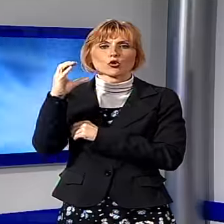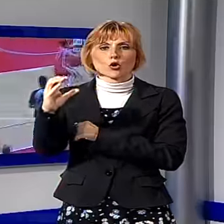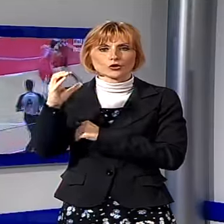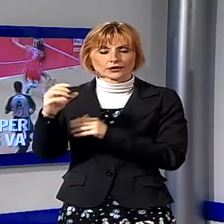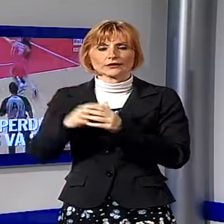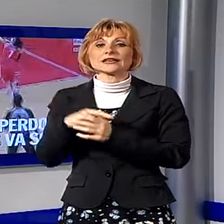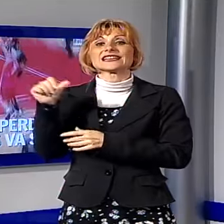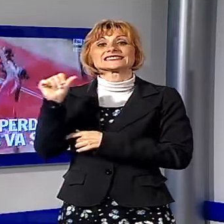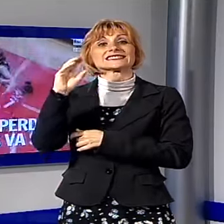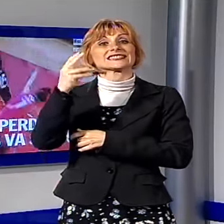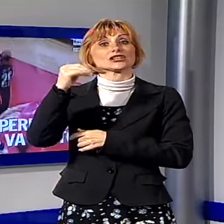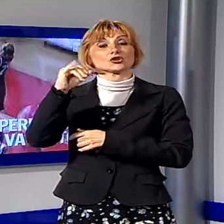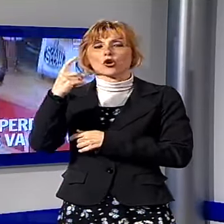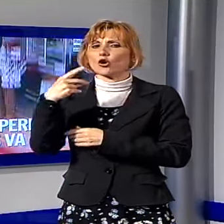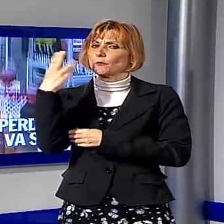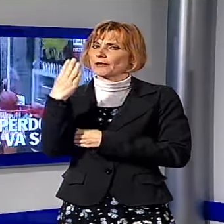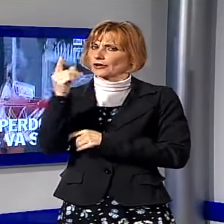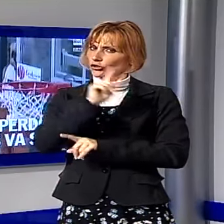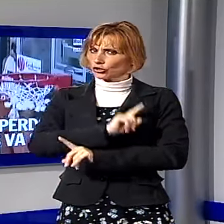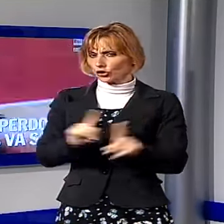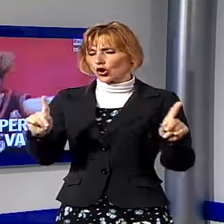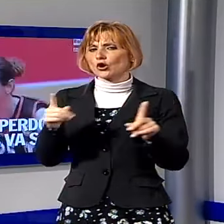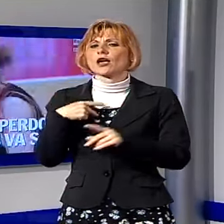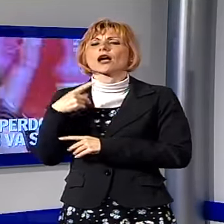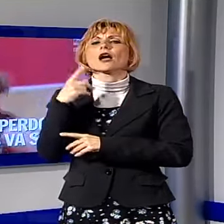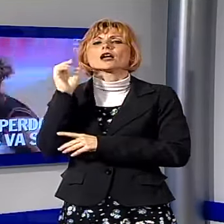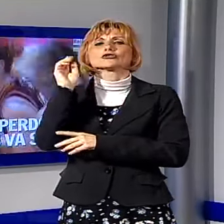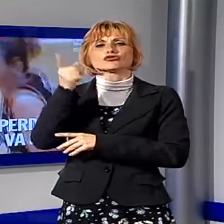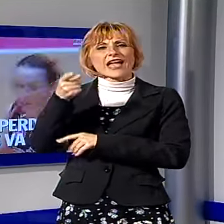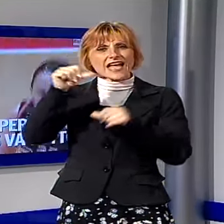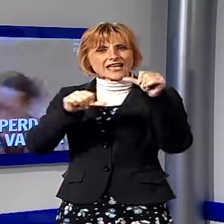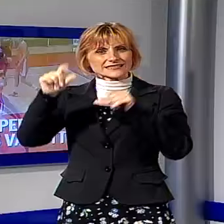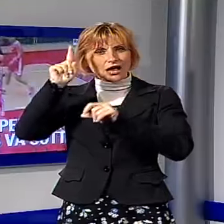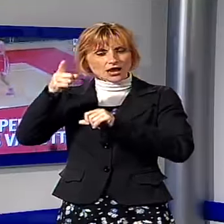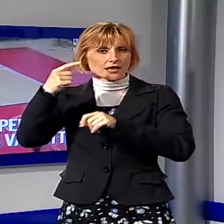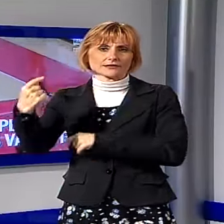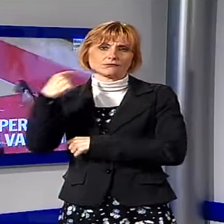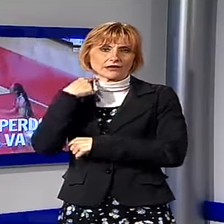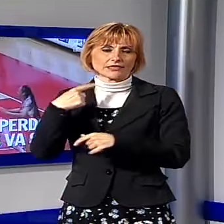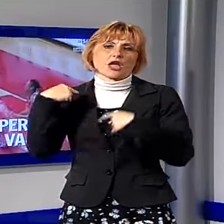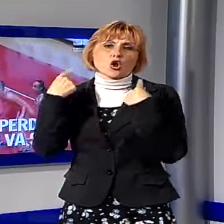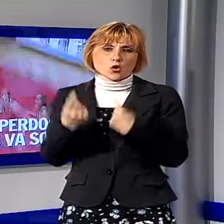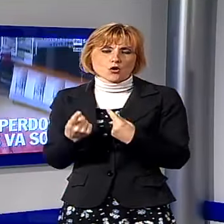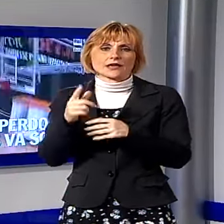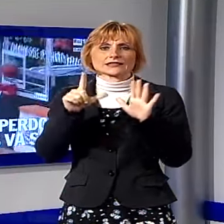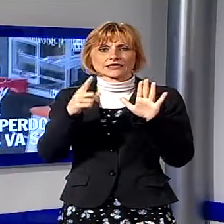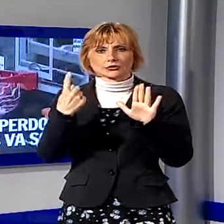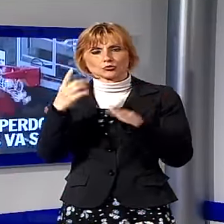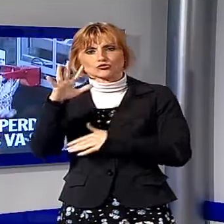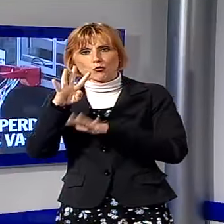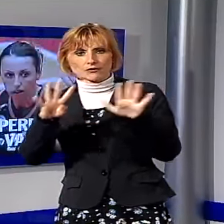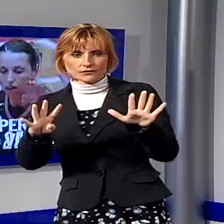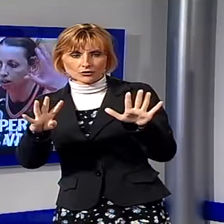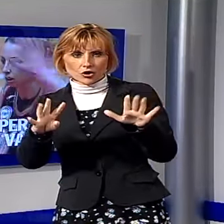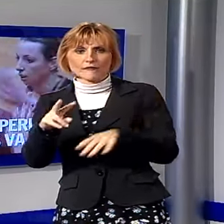Schio non perdona, Gesam Gas va sotto, anche gara 3 va alle Vicentine che si impongono 71-59 e si portano in vantaggio